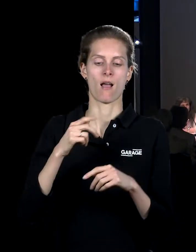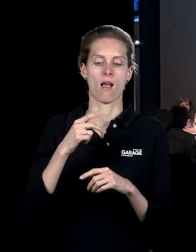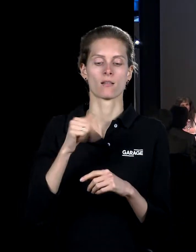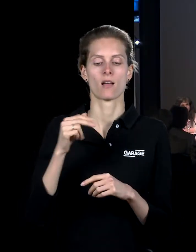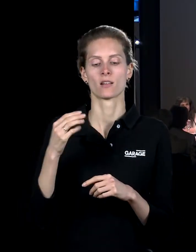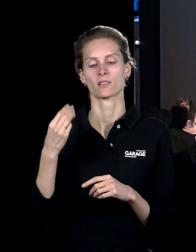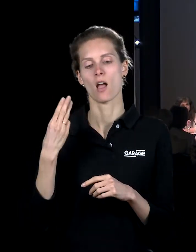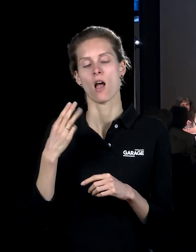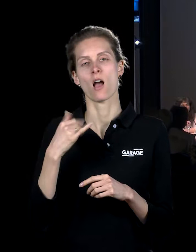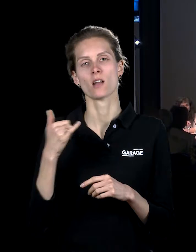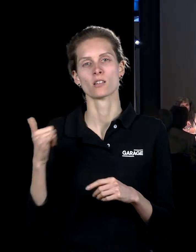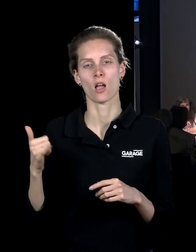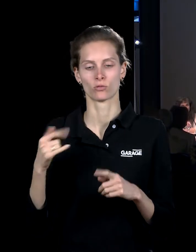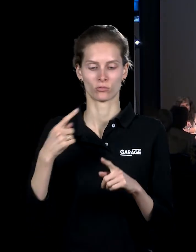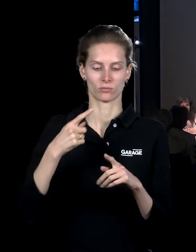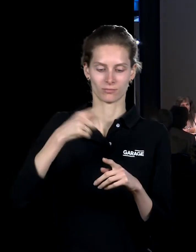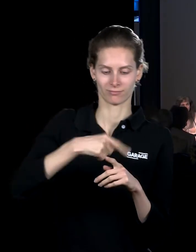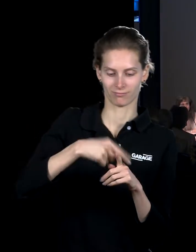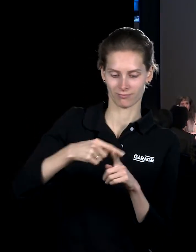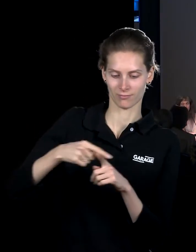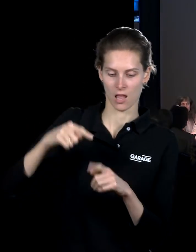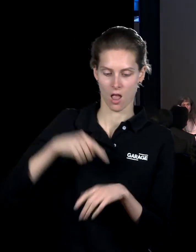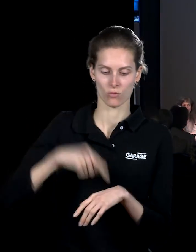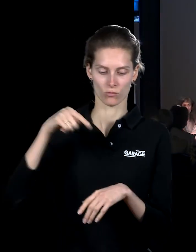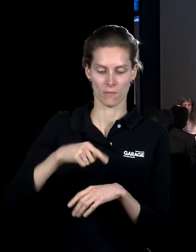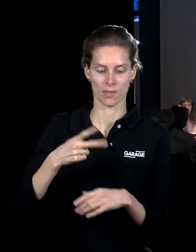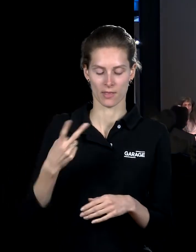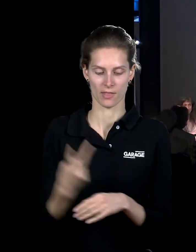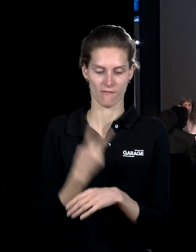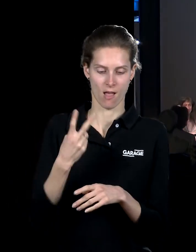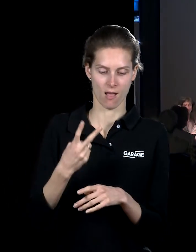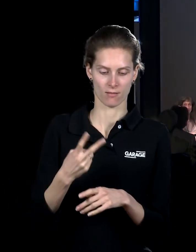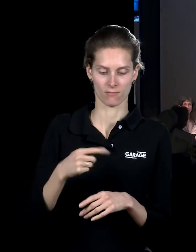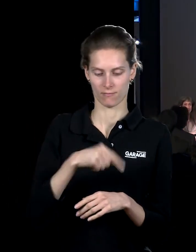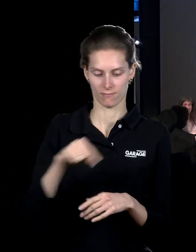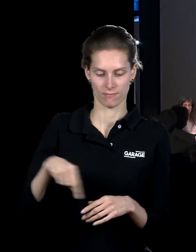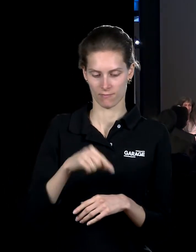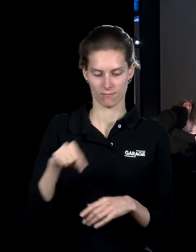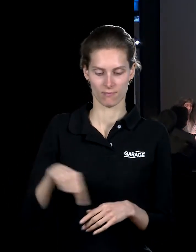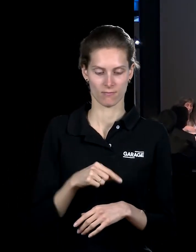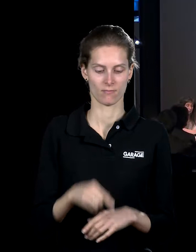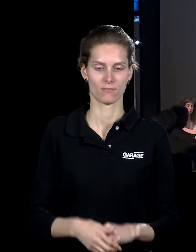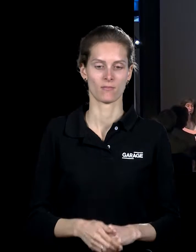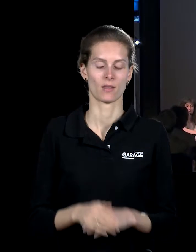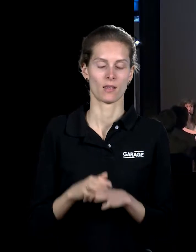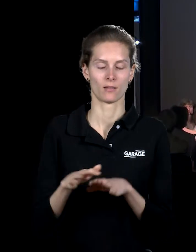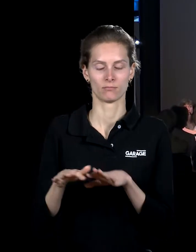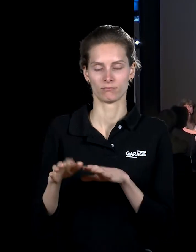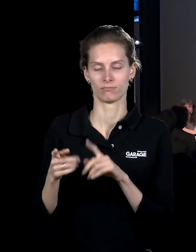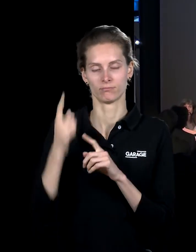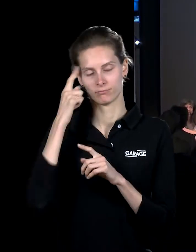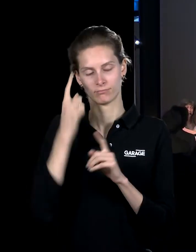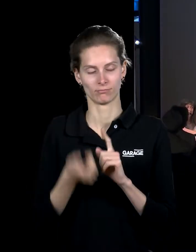шарик, то у ощущение, что там два шарика под ними. Вот это вот ощущение такой сдвига, сенсорного которого,